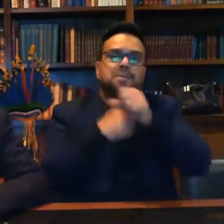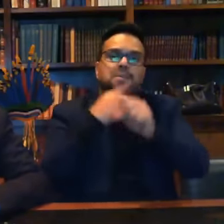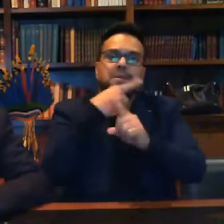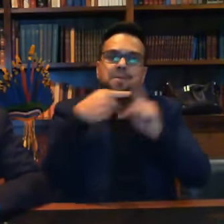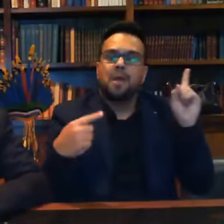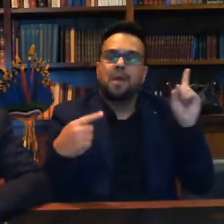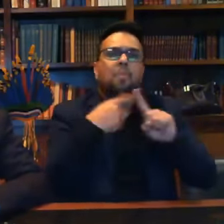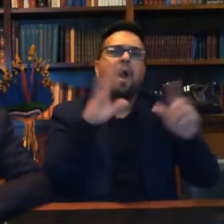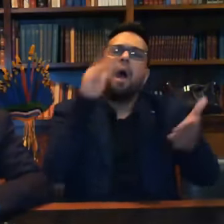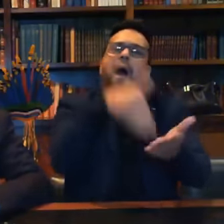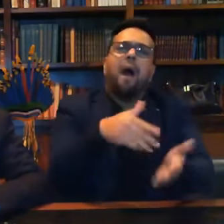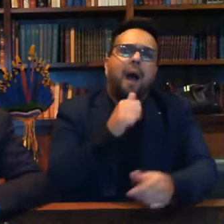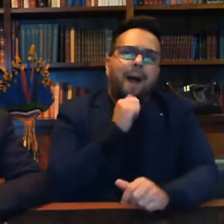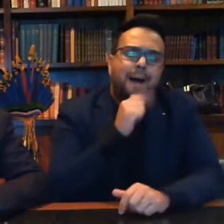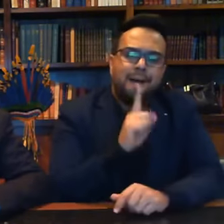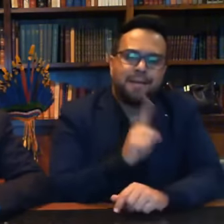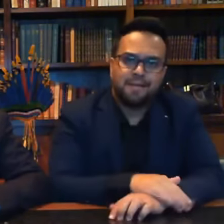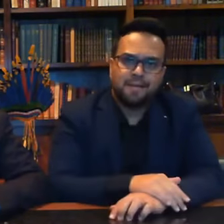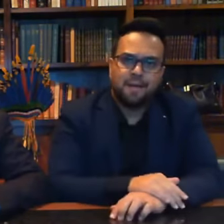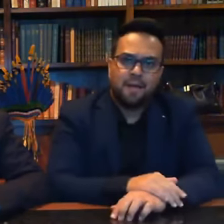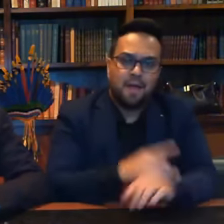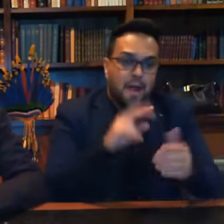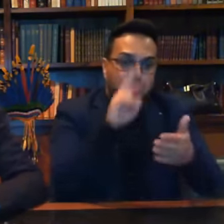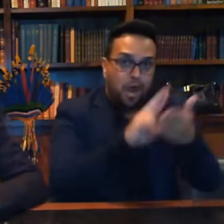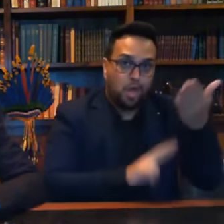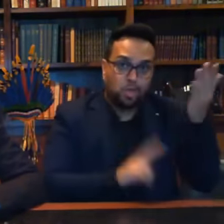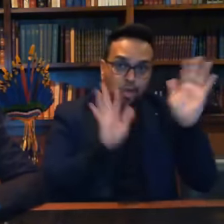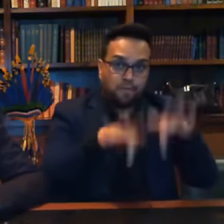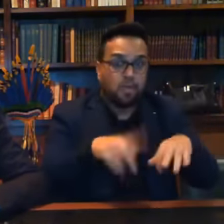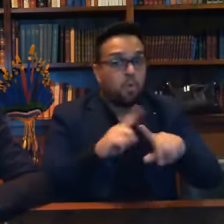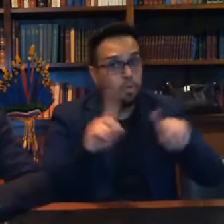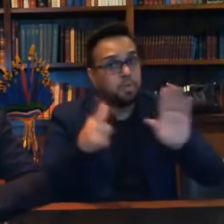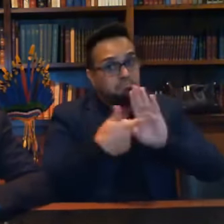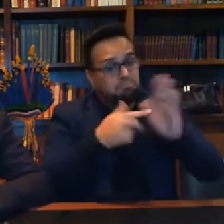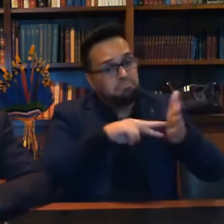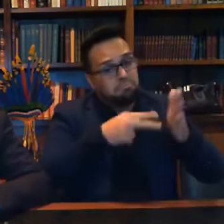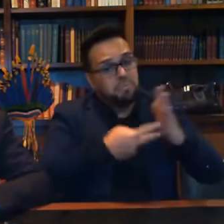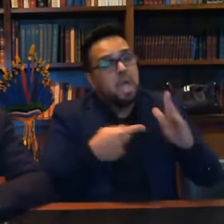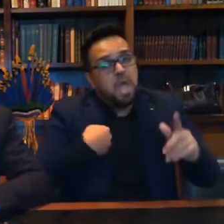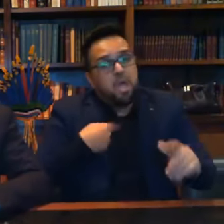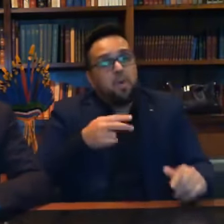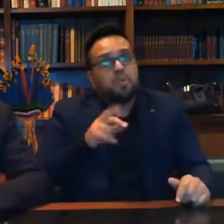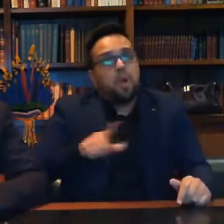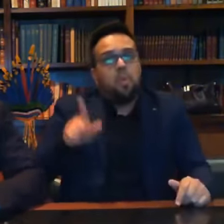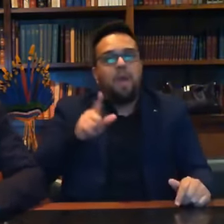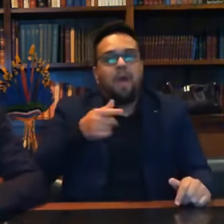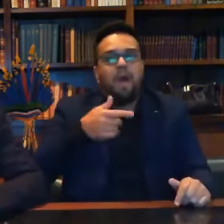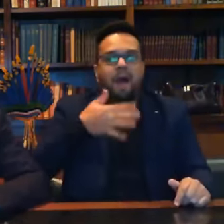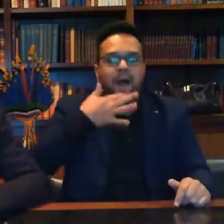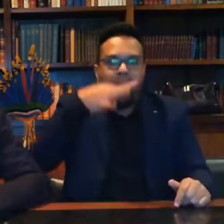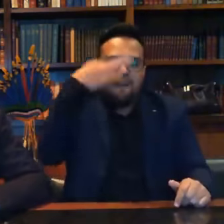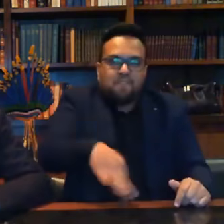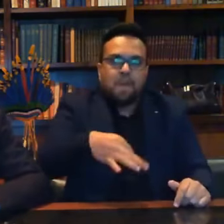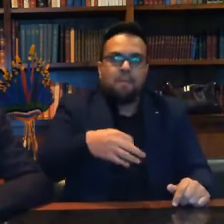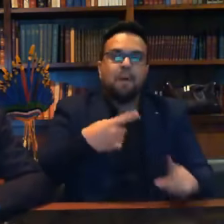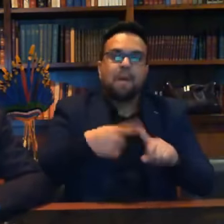não chegou no final? No relatório final? Pelo que tudo indica, não posso afirmar aqui, interferência.